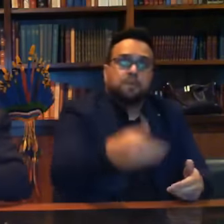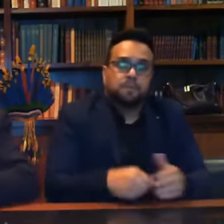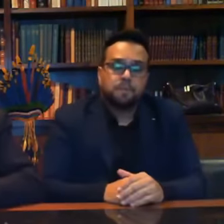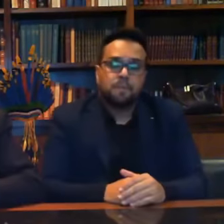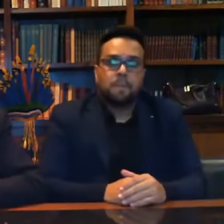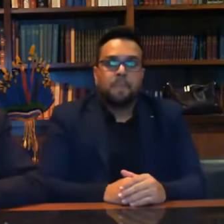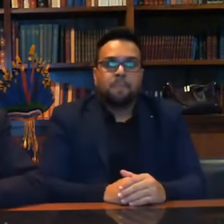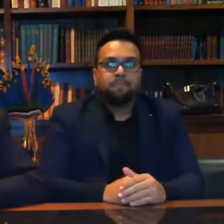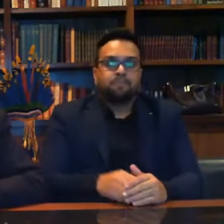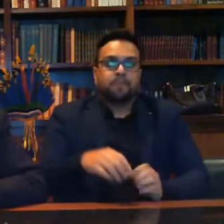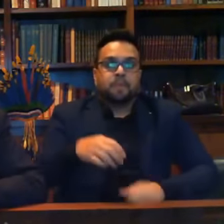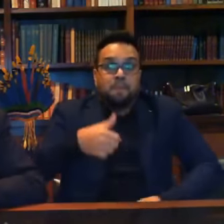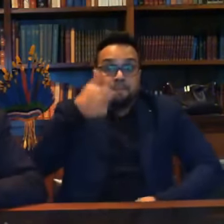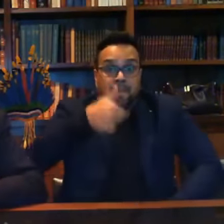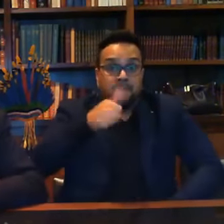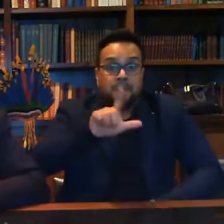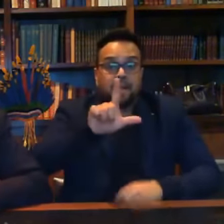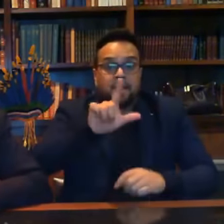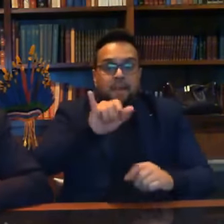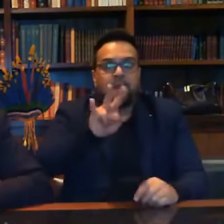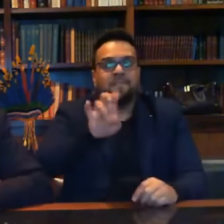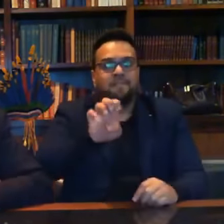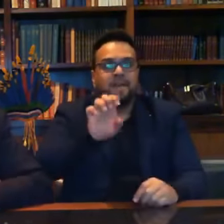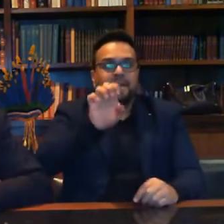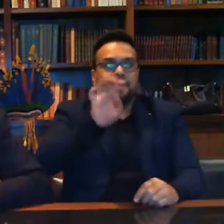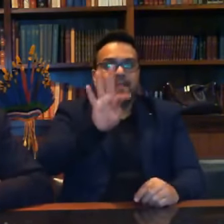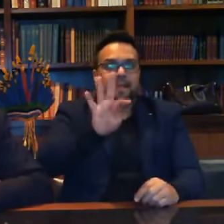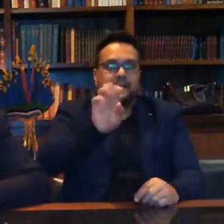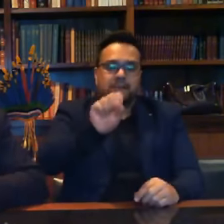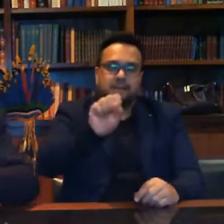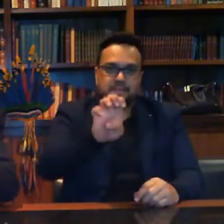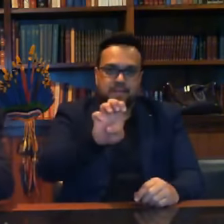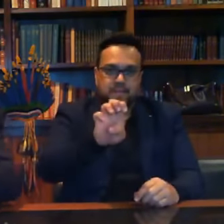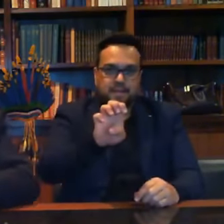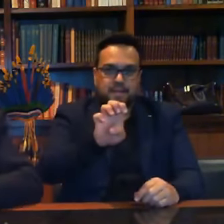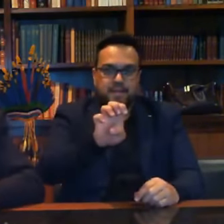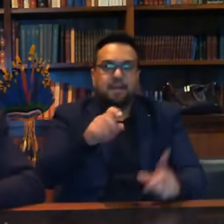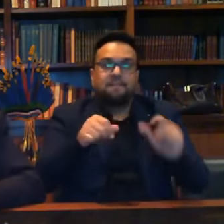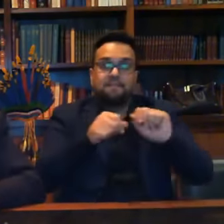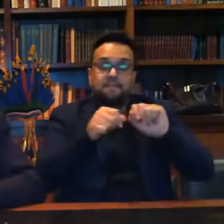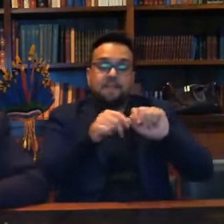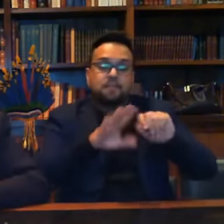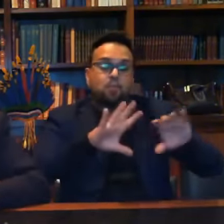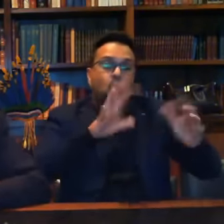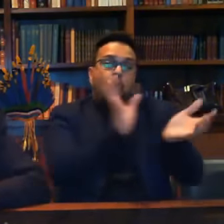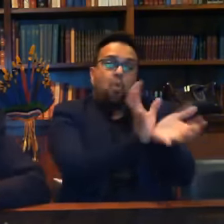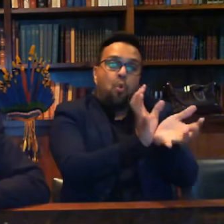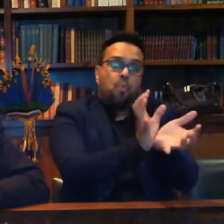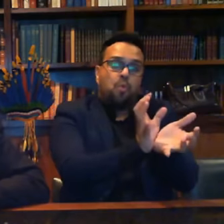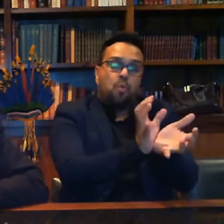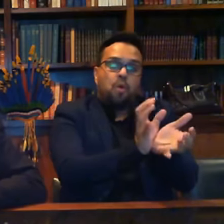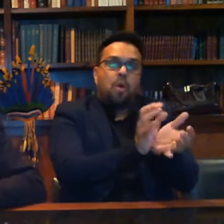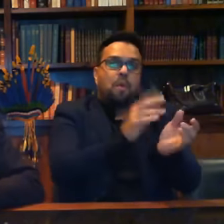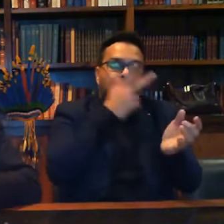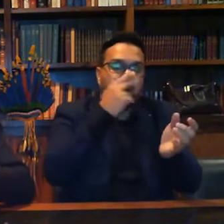Na primeira live minha, o TSE, botou uma equipe ali para me rebater